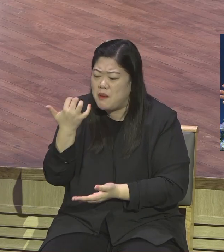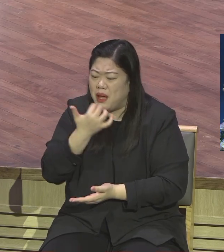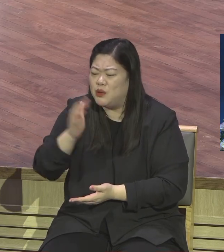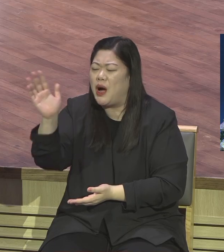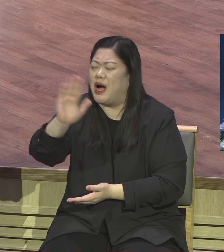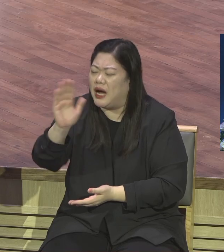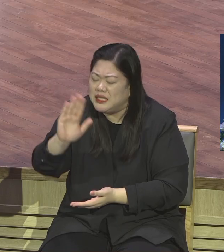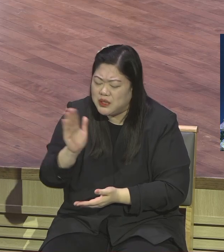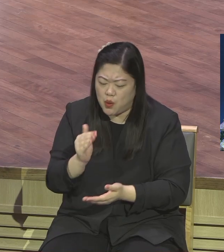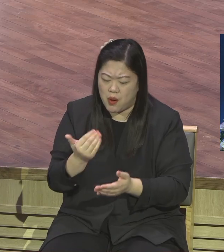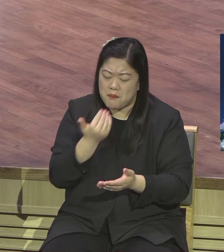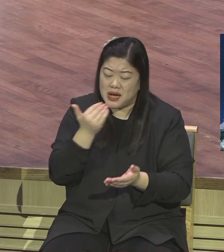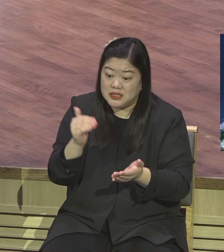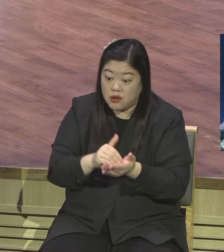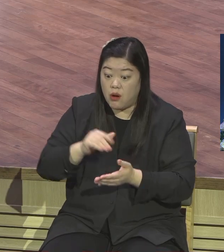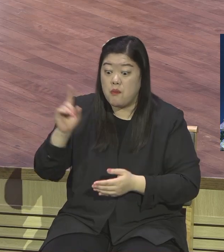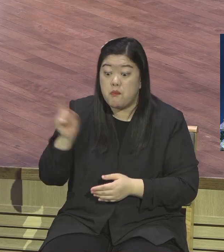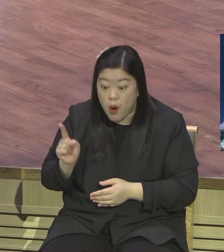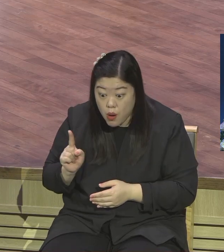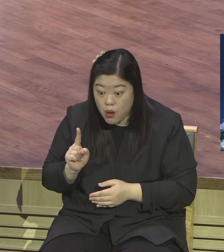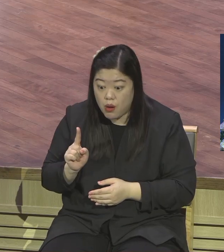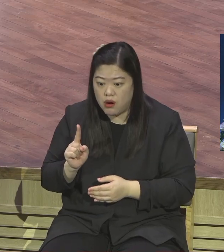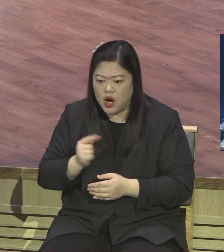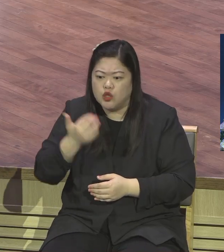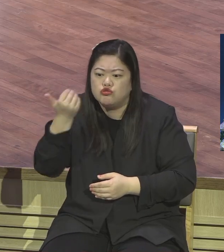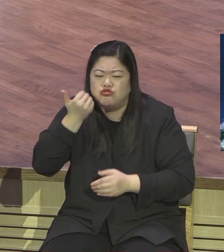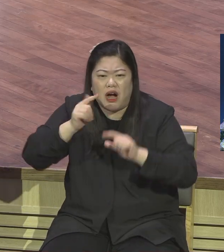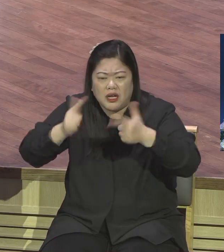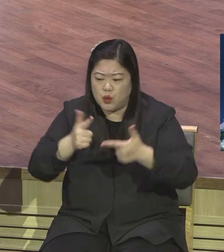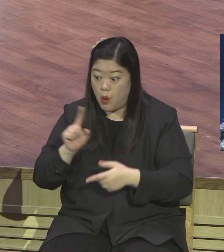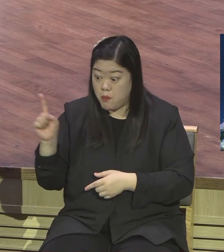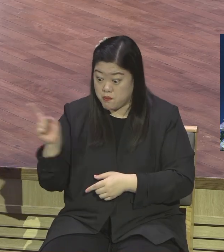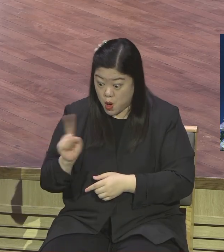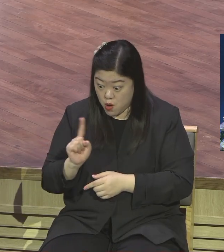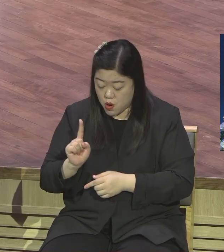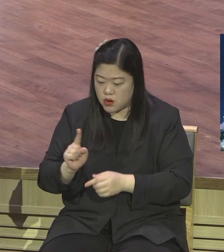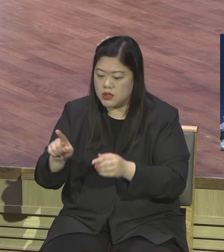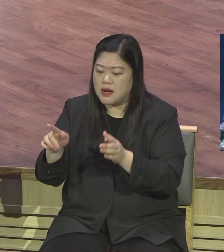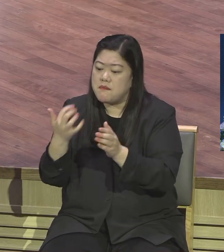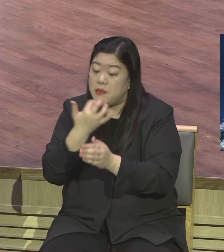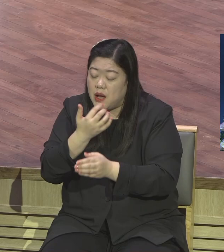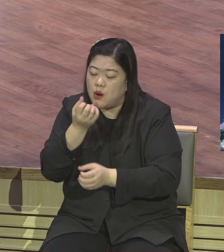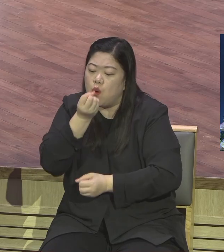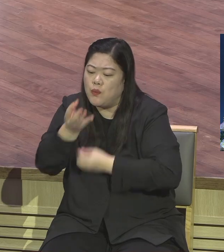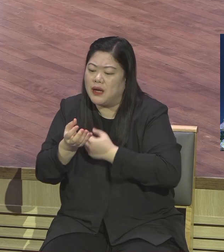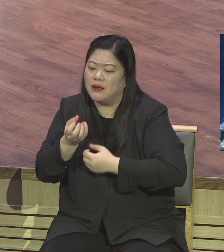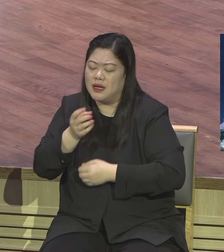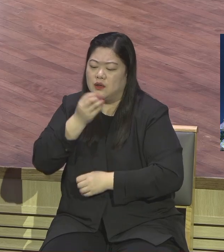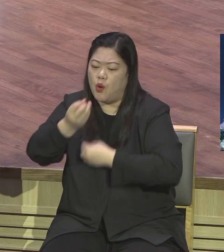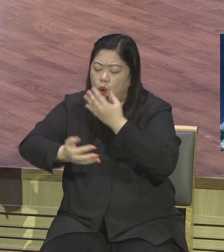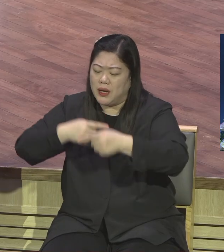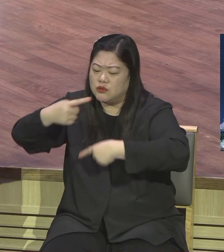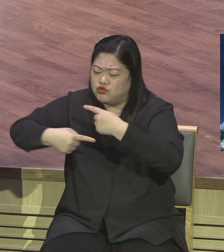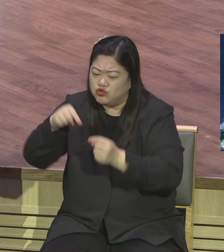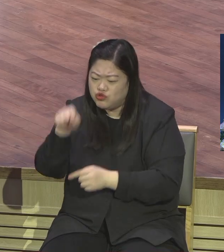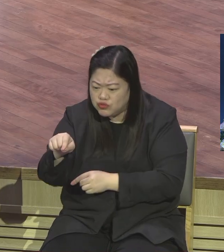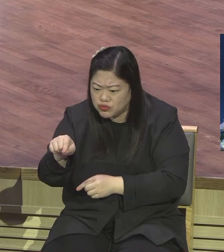반석이 베드로가 아니고 베드로의 신앙 고백이 반석이에요 그걸 모르는 거예요 영적으로 그렇게